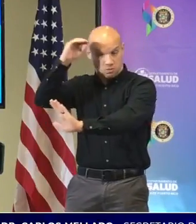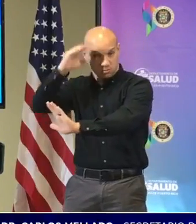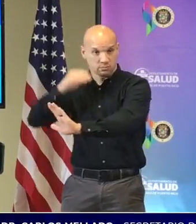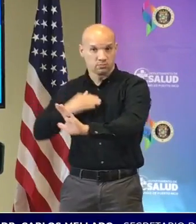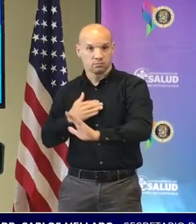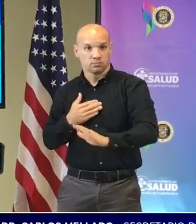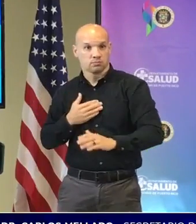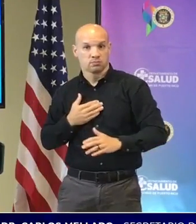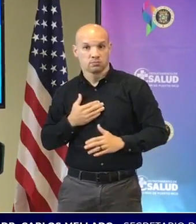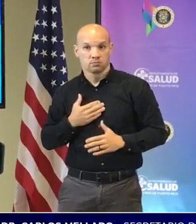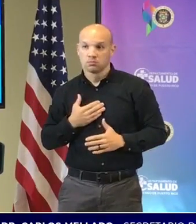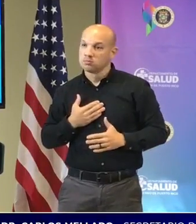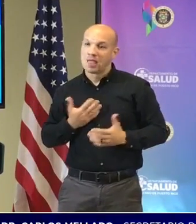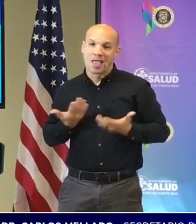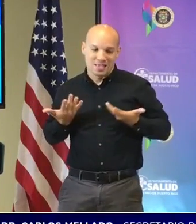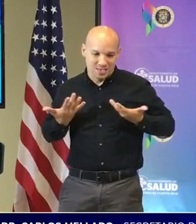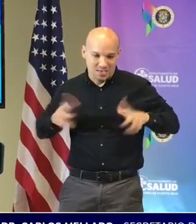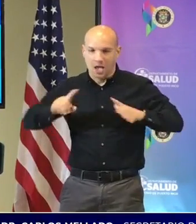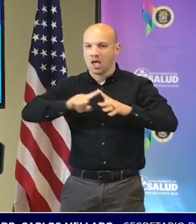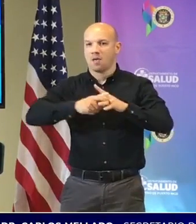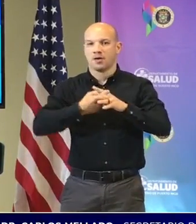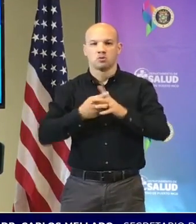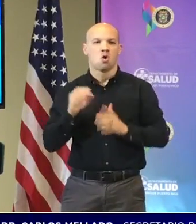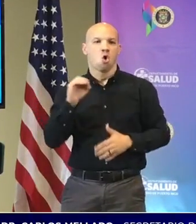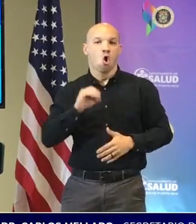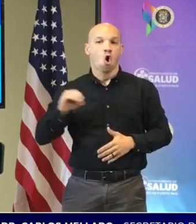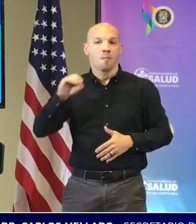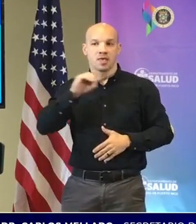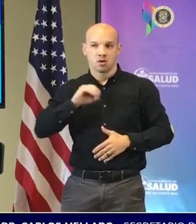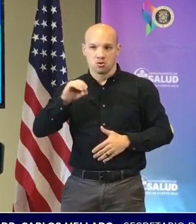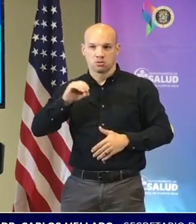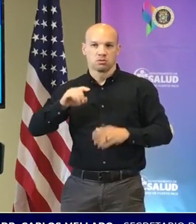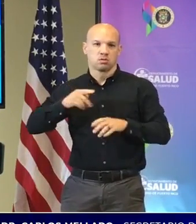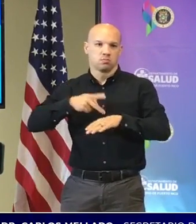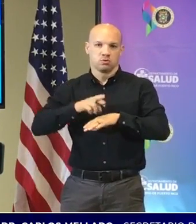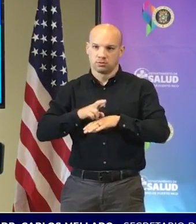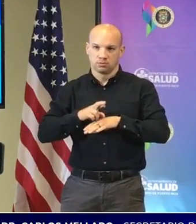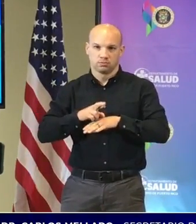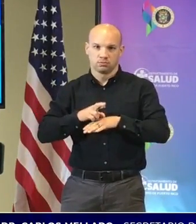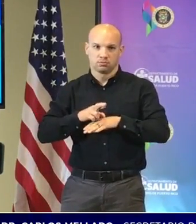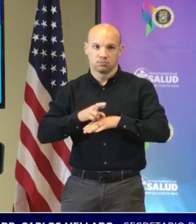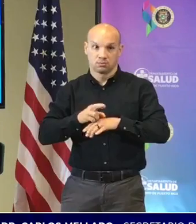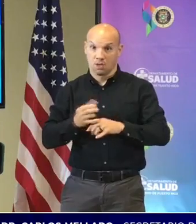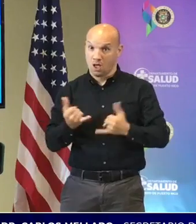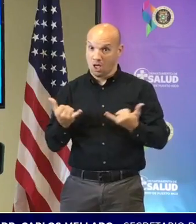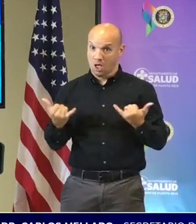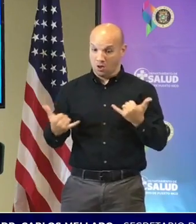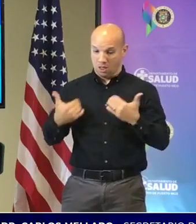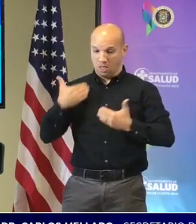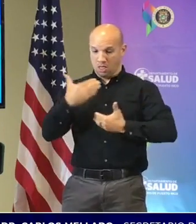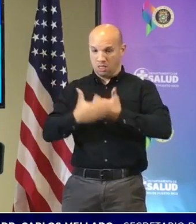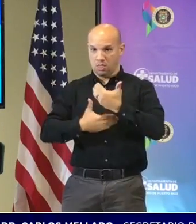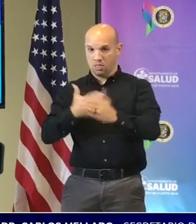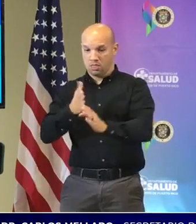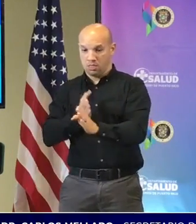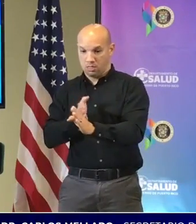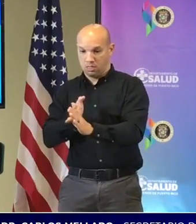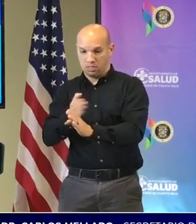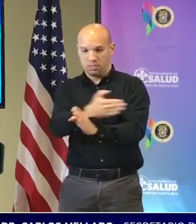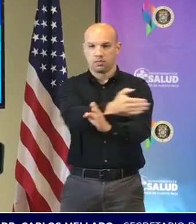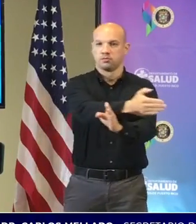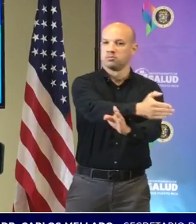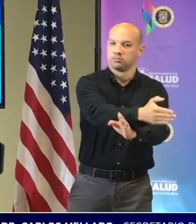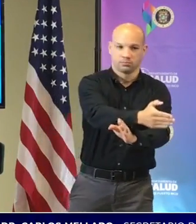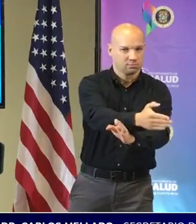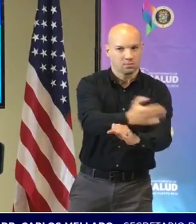tenemos un micrón en Puerto Rico yo pienso que obviamente esta variante ha cambiado el curso de la pandemia yo siempre lo he dicho o sea el curso de la pandemia